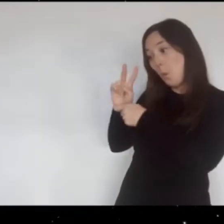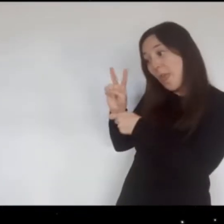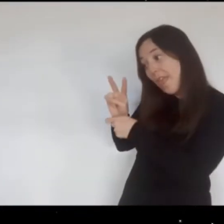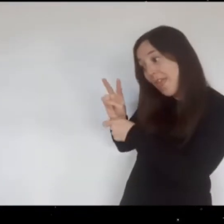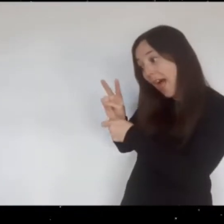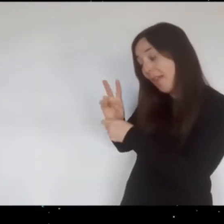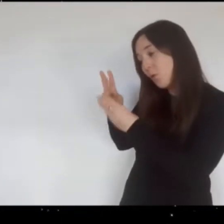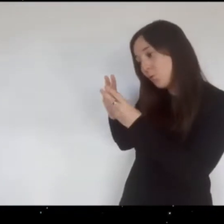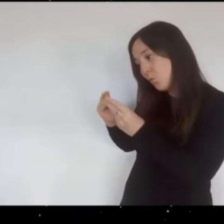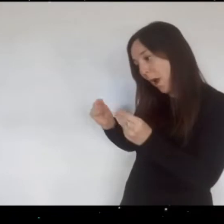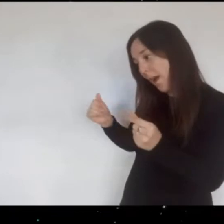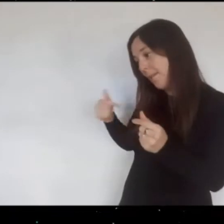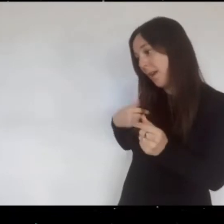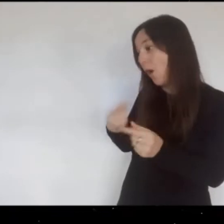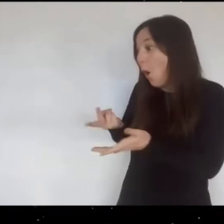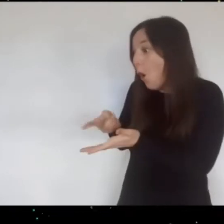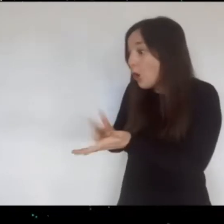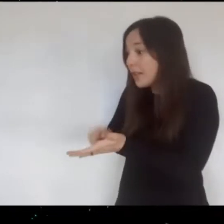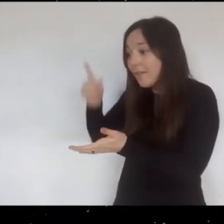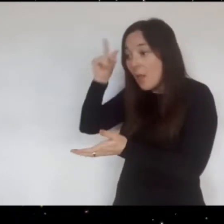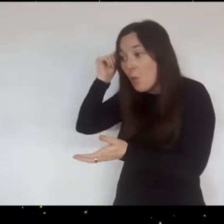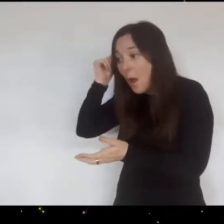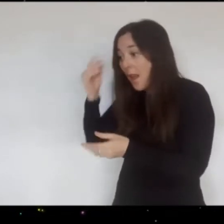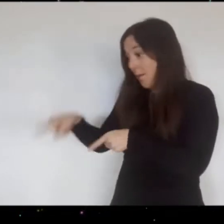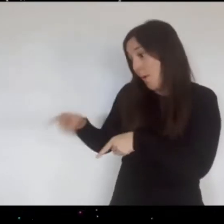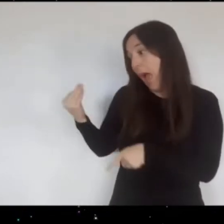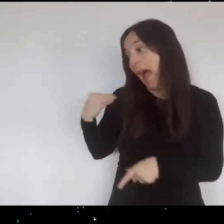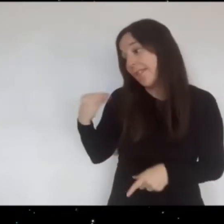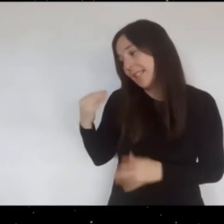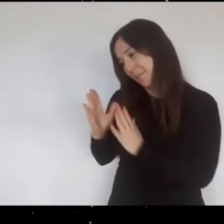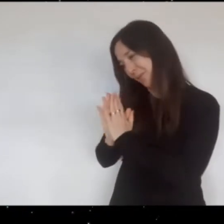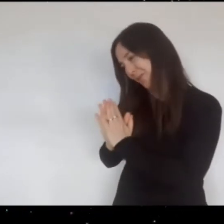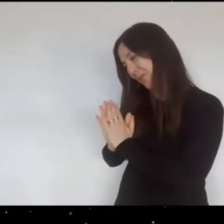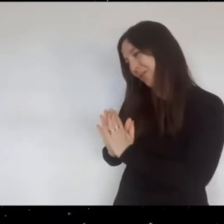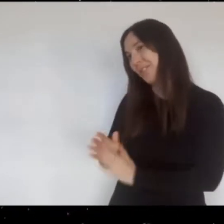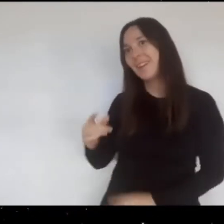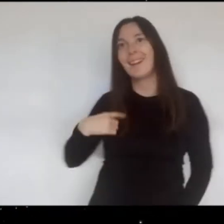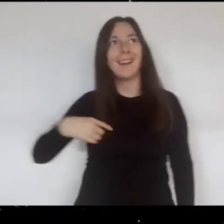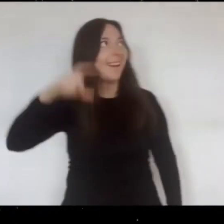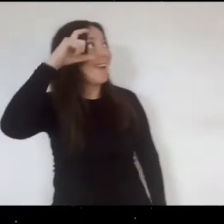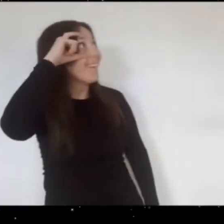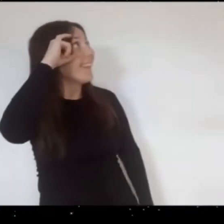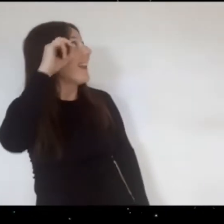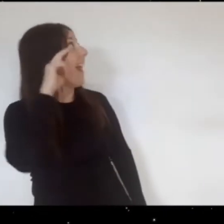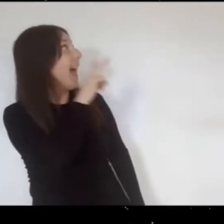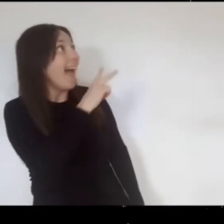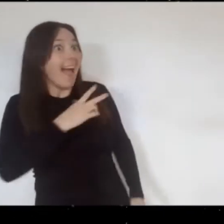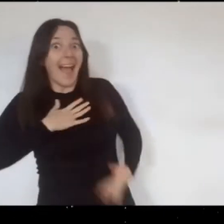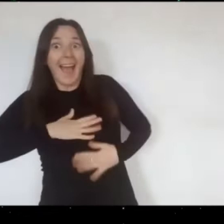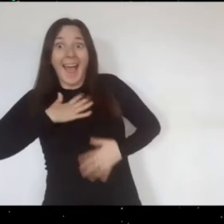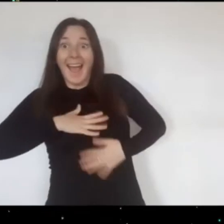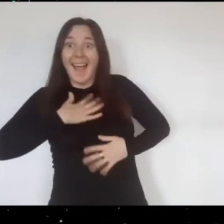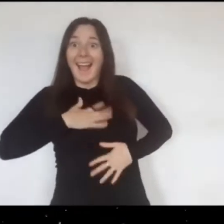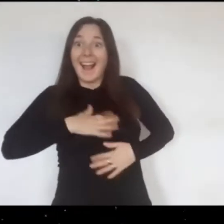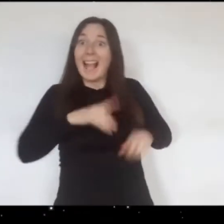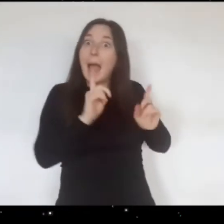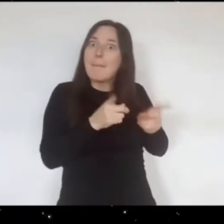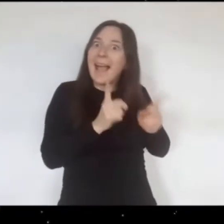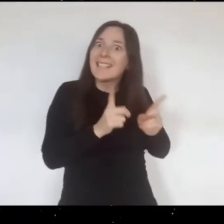reina lo haré con más cuidado Si vuelvo a hacerte daño me avisas ¿De acuerdo? Estela está